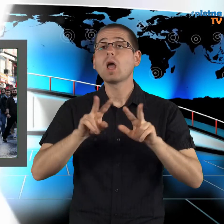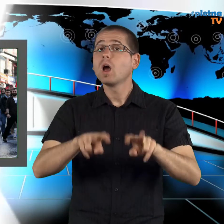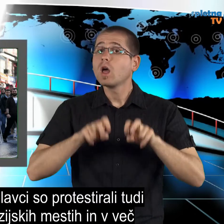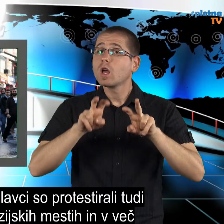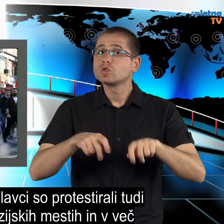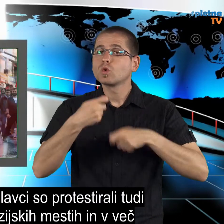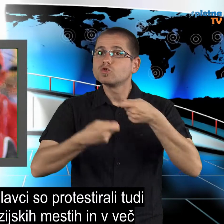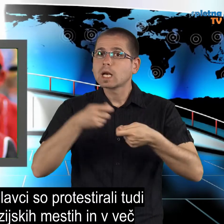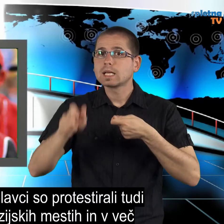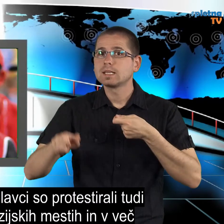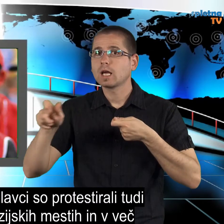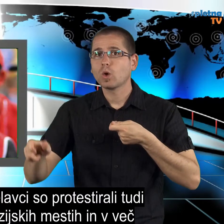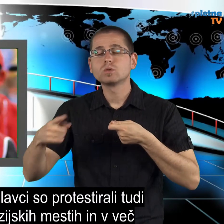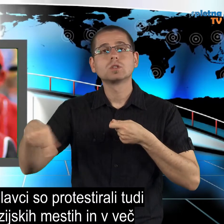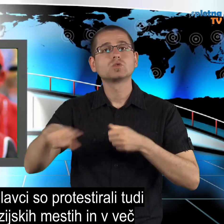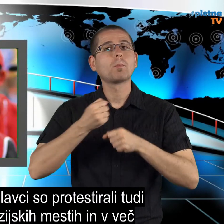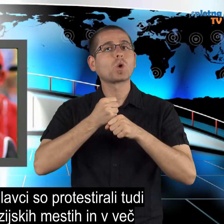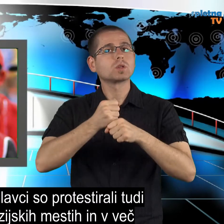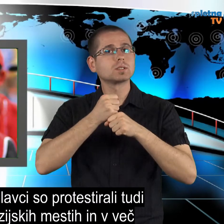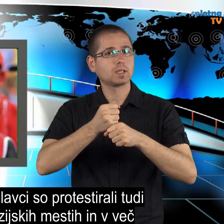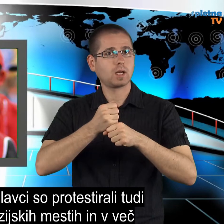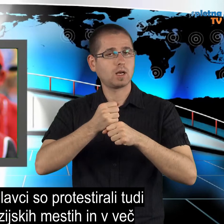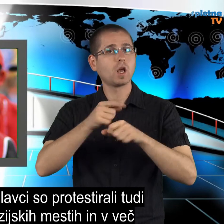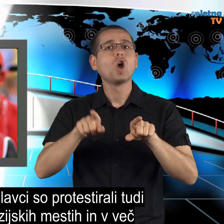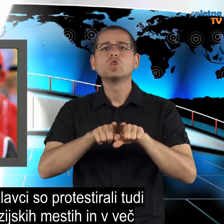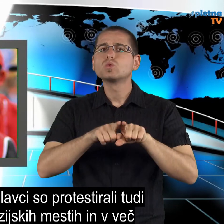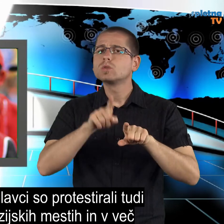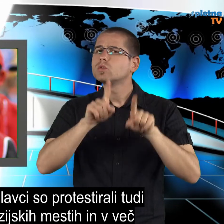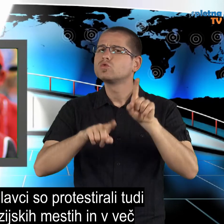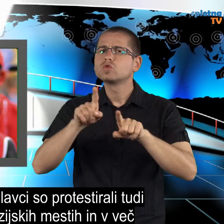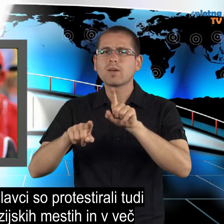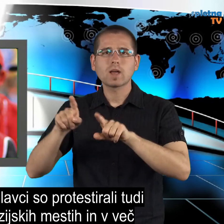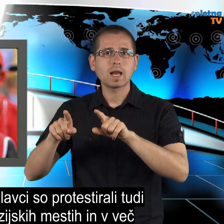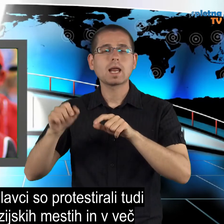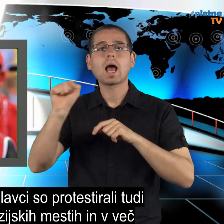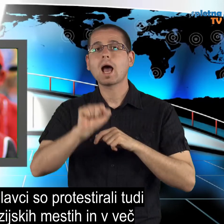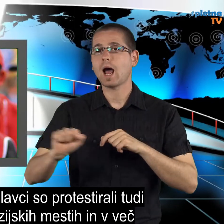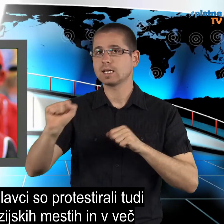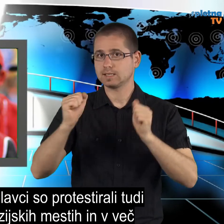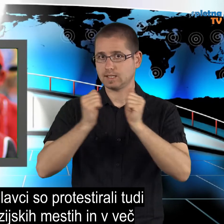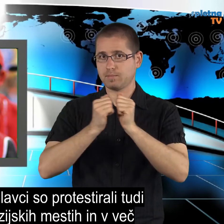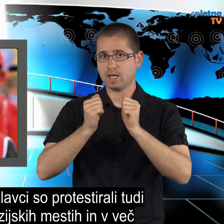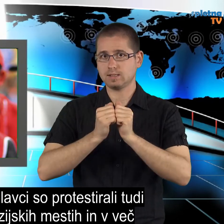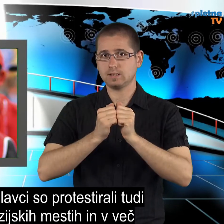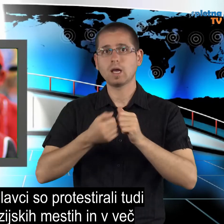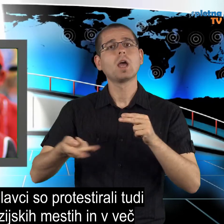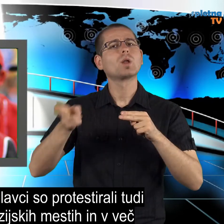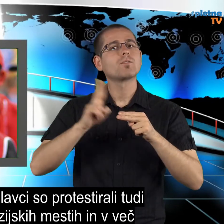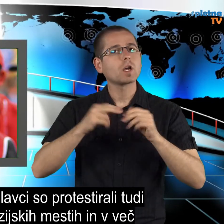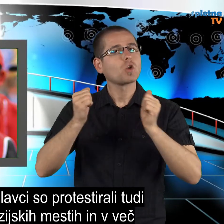Izkoriščani delavci so protestirali tudi v številnih azijskih mestih in v več mestih na zahodnji obali ZDA, kjer so